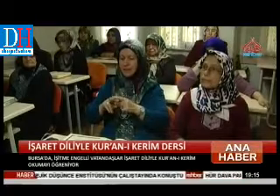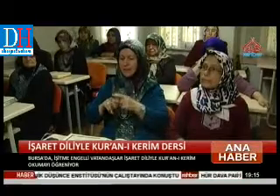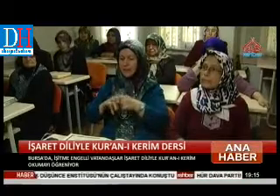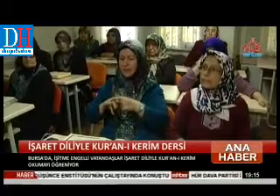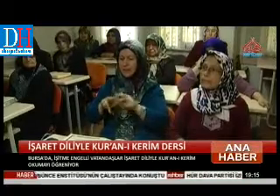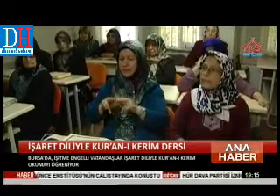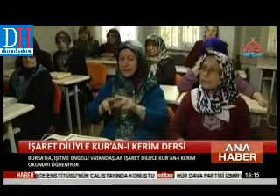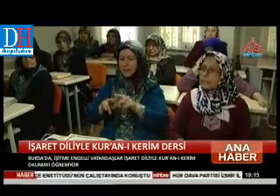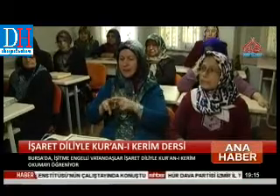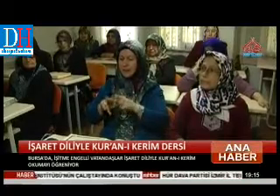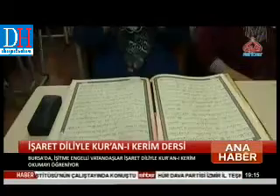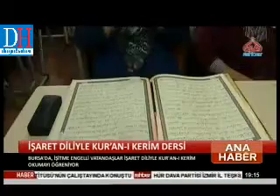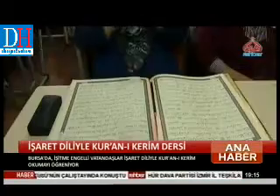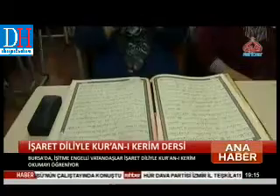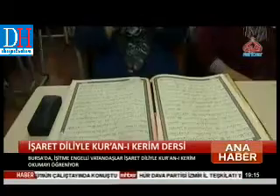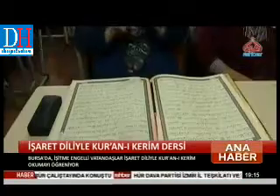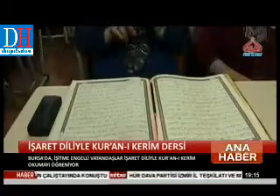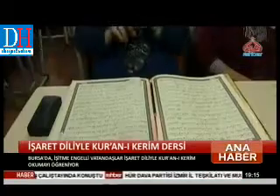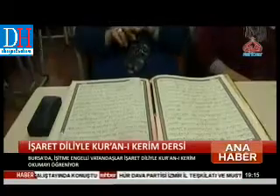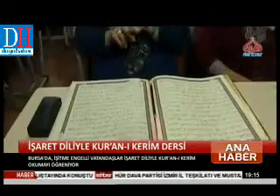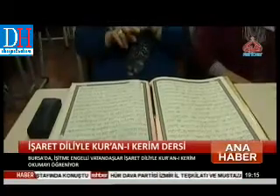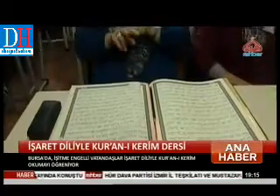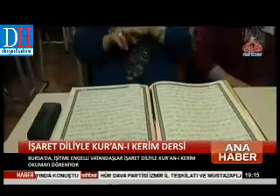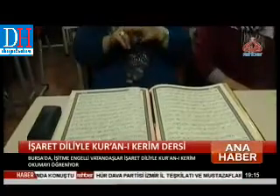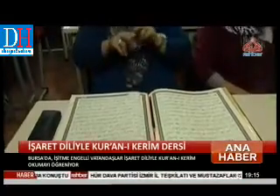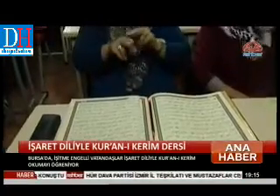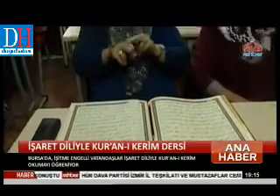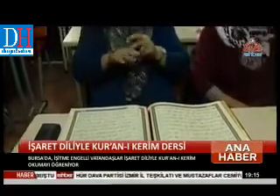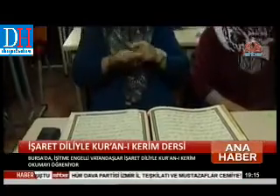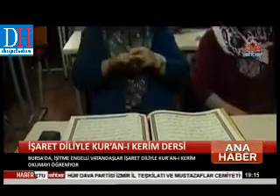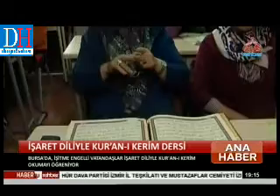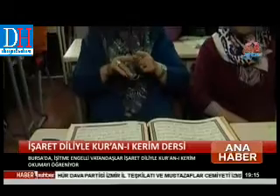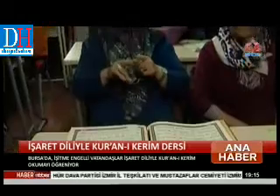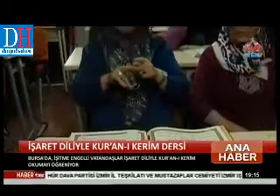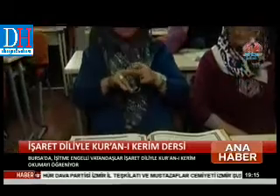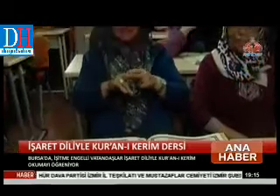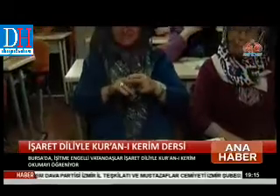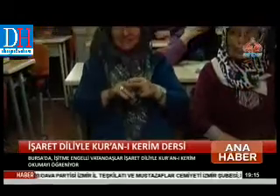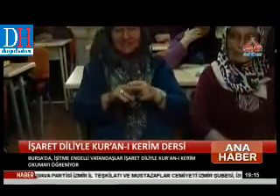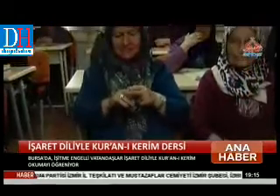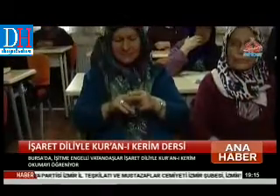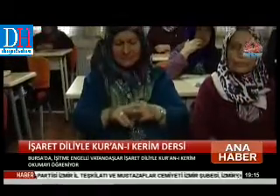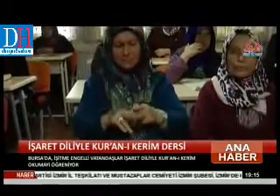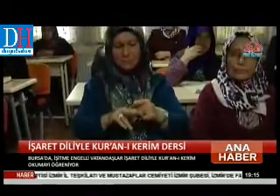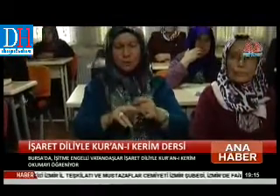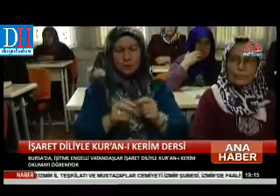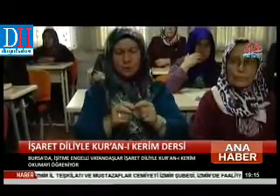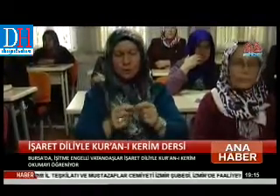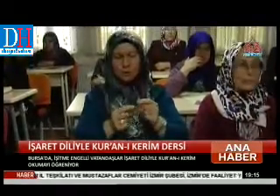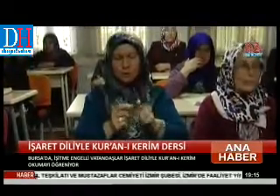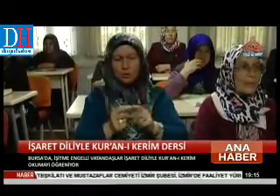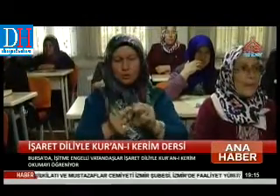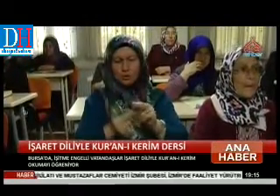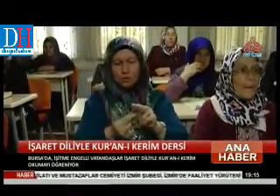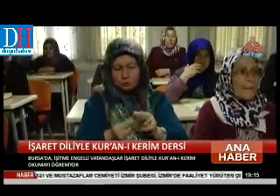Bursa Osman Gazi müftülüğüne bağlı Pınarbaşı Kur'an kursunda işitme engelli bayanlara işaret diliyle Kur'an-ı Kerim dersi veriliyor.